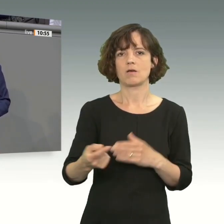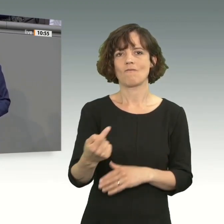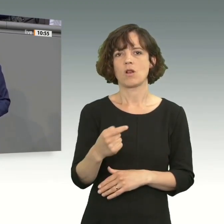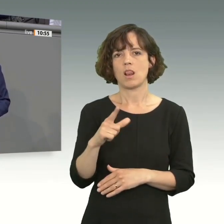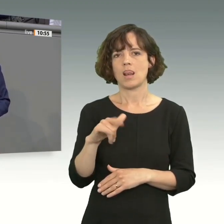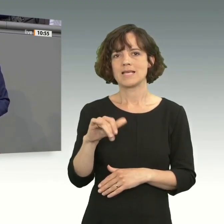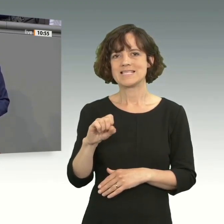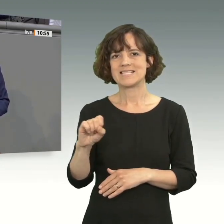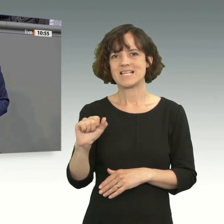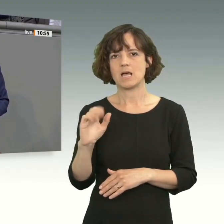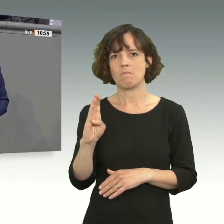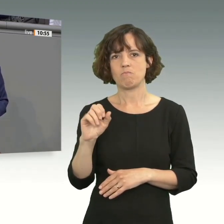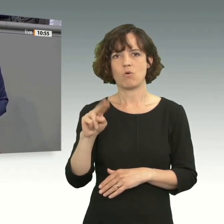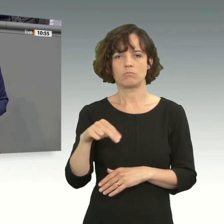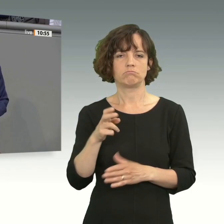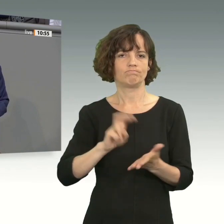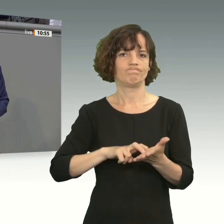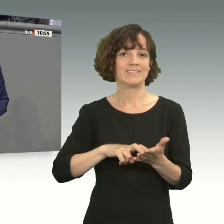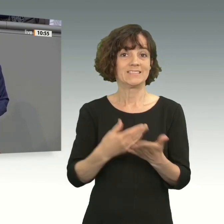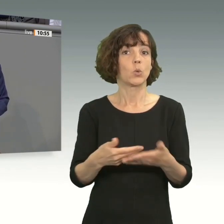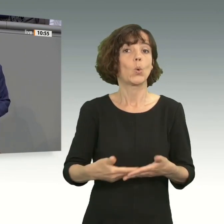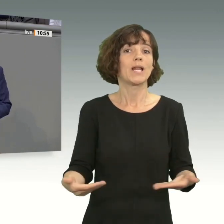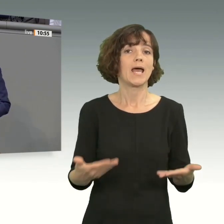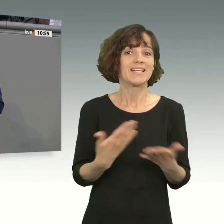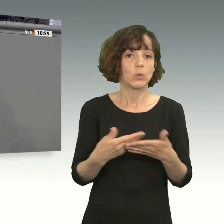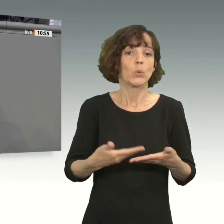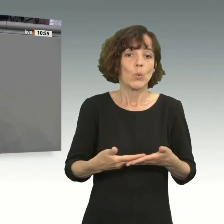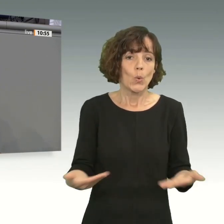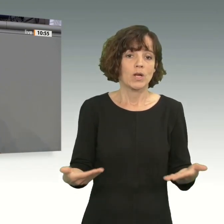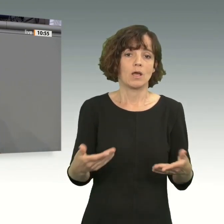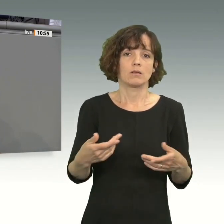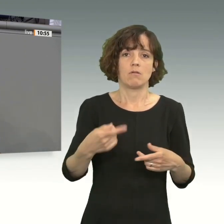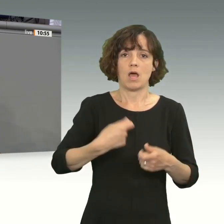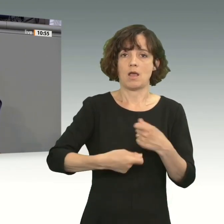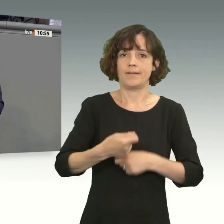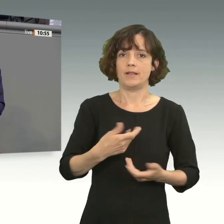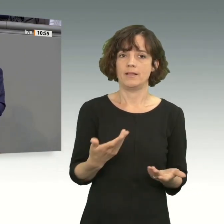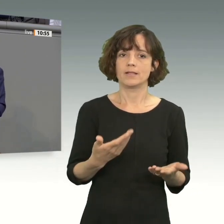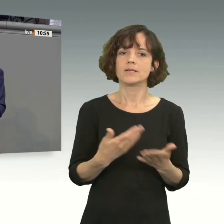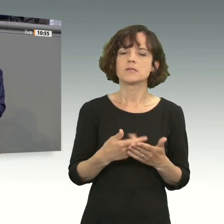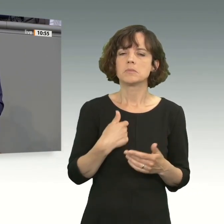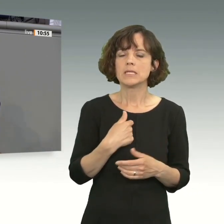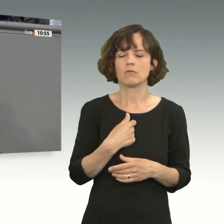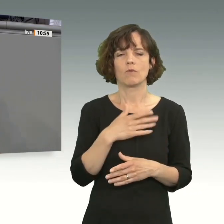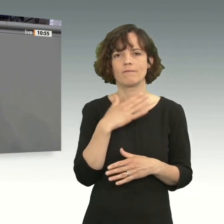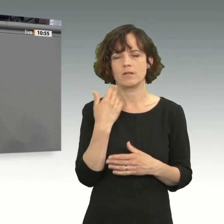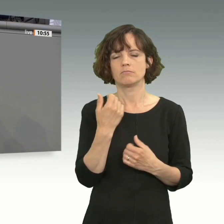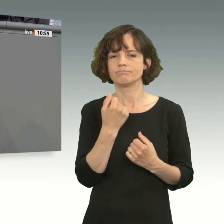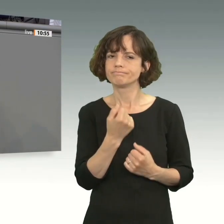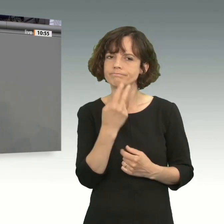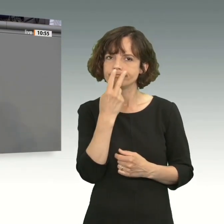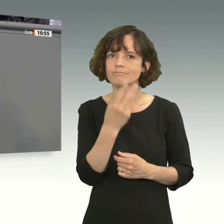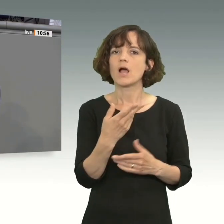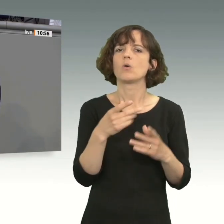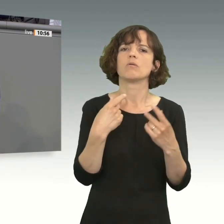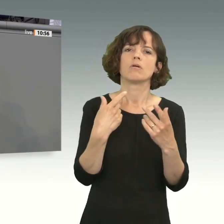zugestimmt. Und das ist die Grundlage. Das ist die Grundlage unseres Handelns. Und ich halte viel davon, dass Sie sagen, ach, dann ist